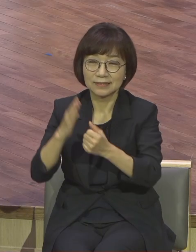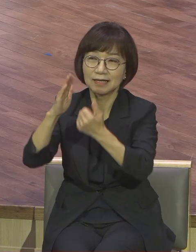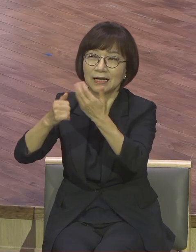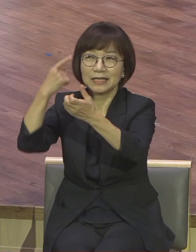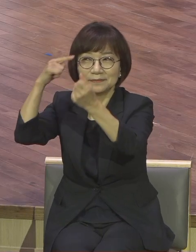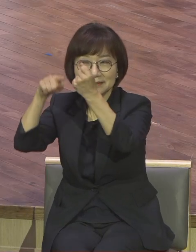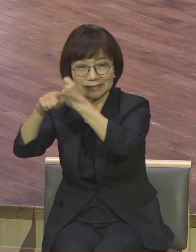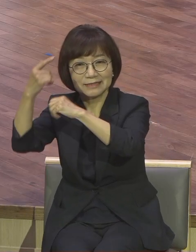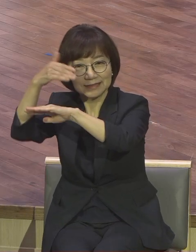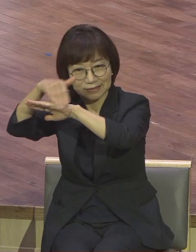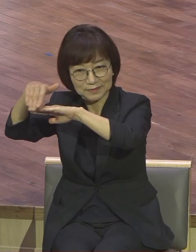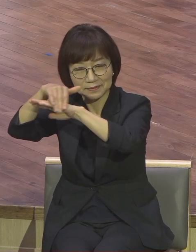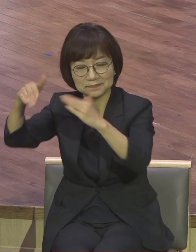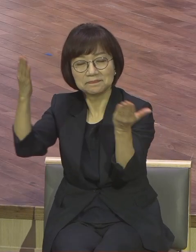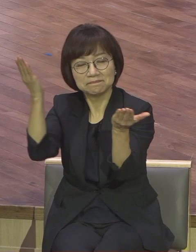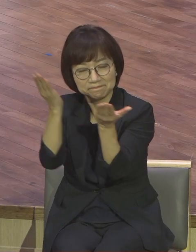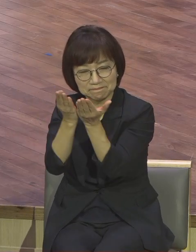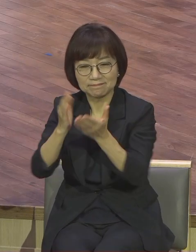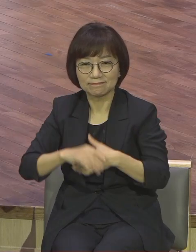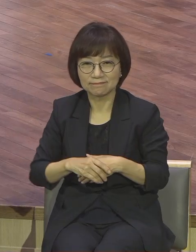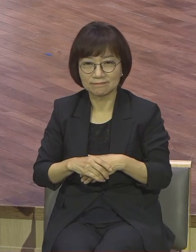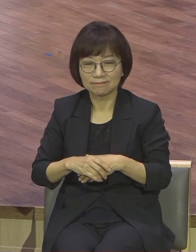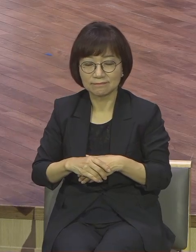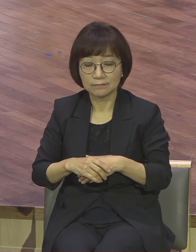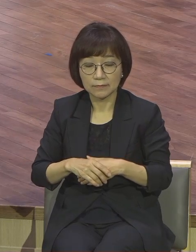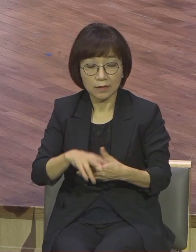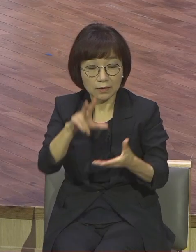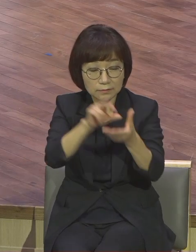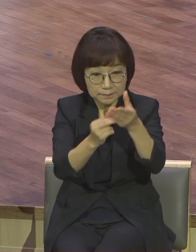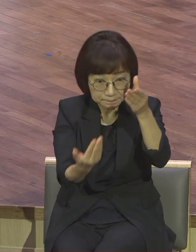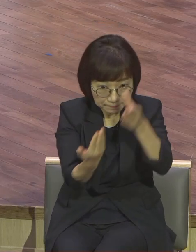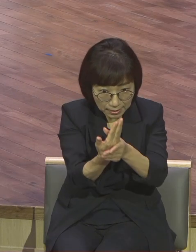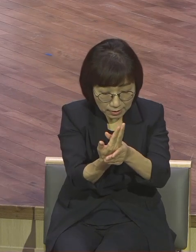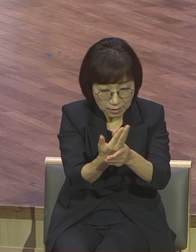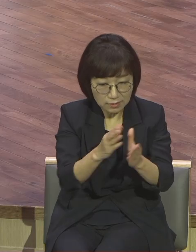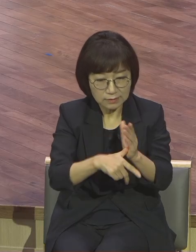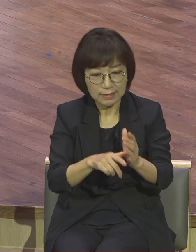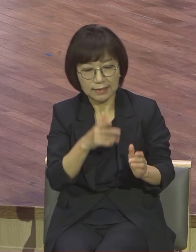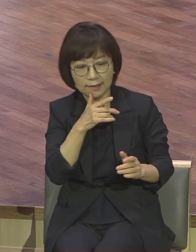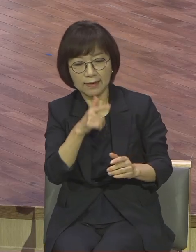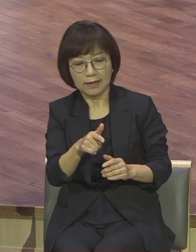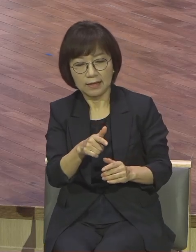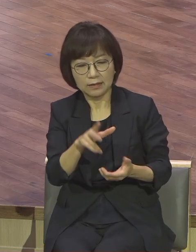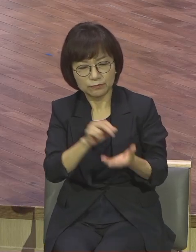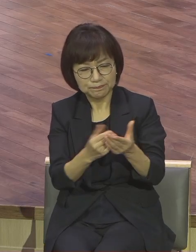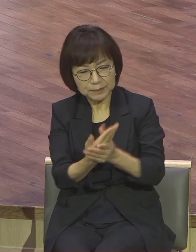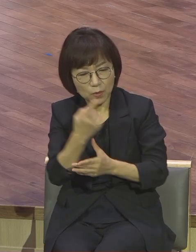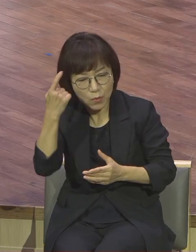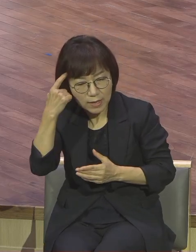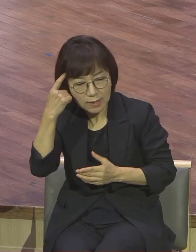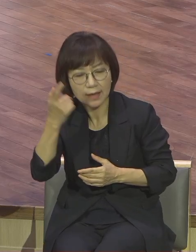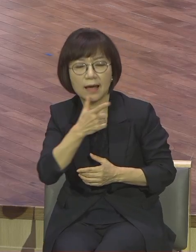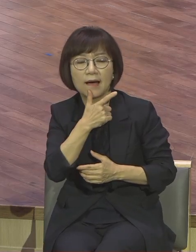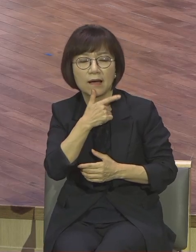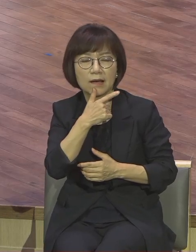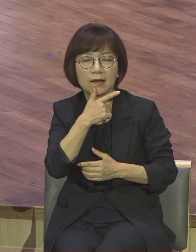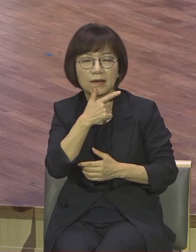돼요 사건이 생겨도 금방금방 어떻게 돼요 해석이 돼요 해석이 왜 이런 일이 생겼지 해석이